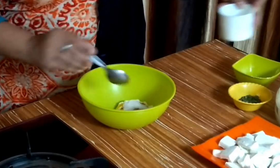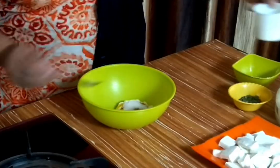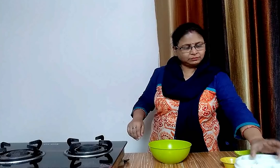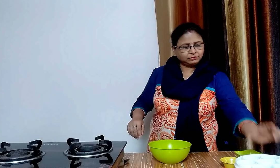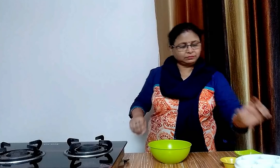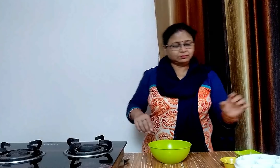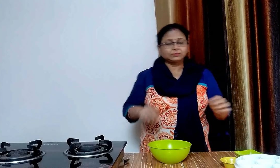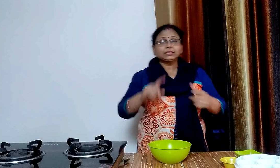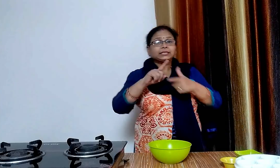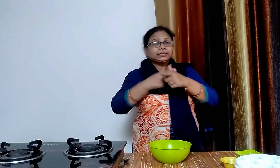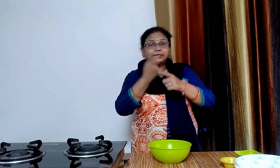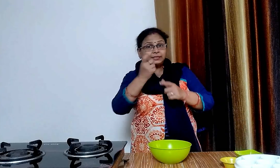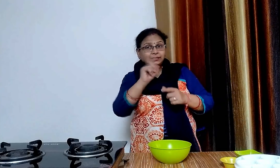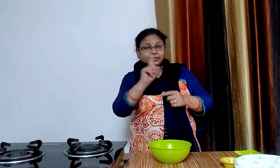आधा चमच अजवाइन